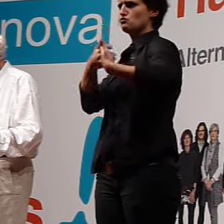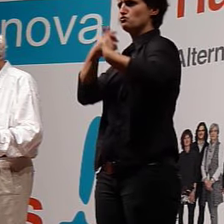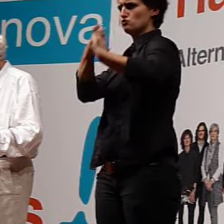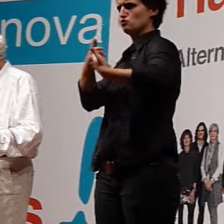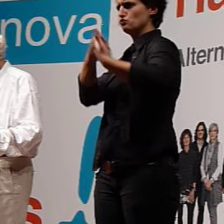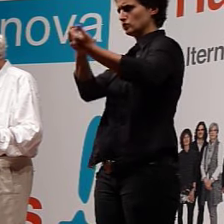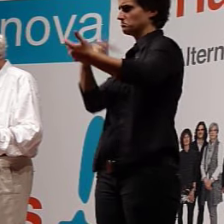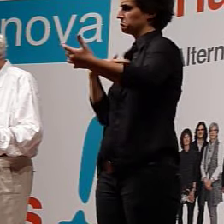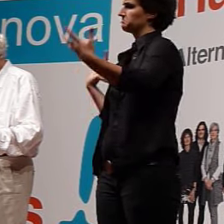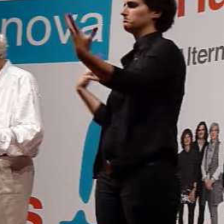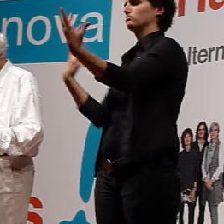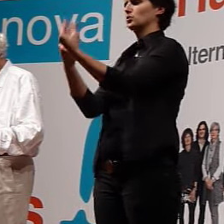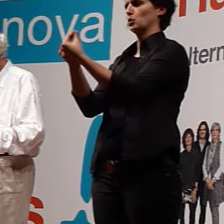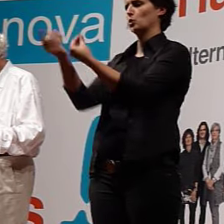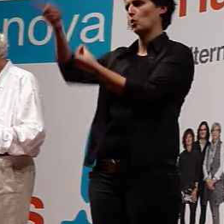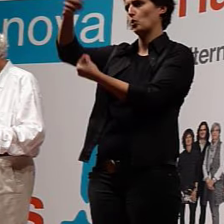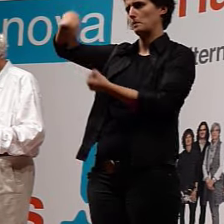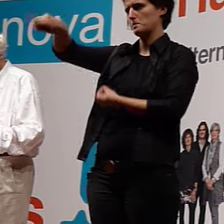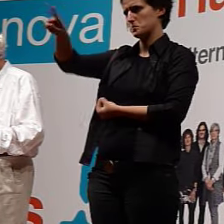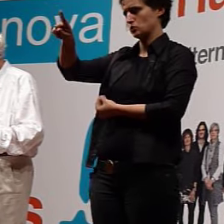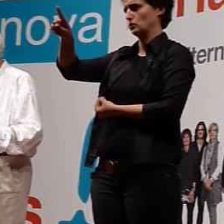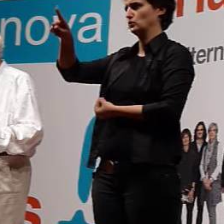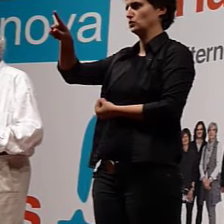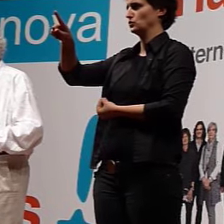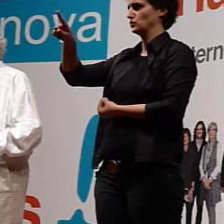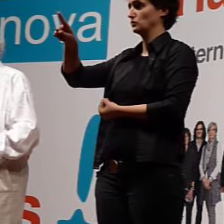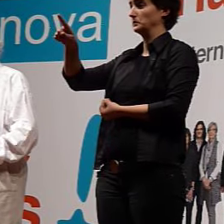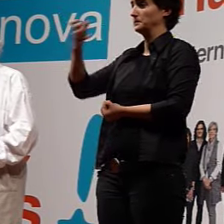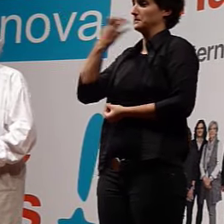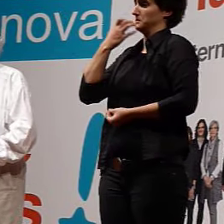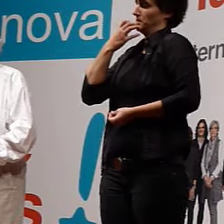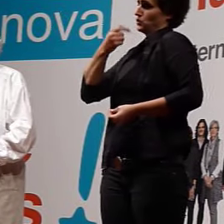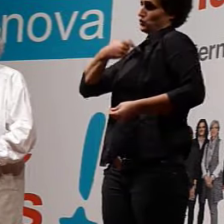mentras teña a a xa, mentras seira a la etapa. as as as as as Aplausos